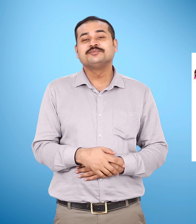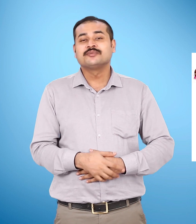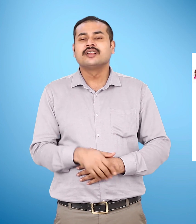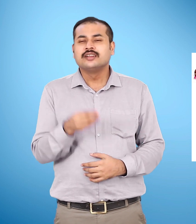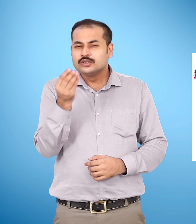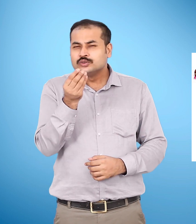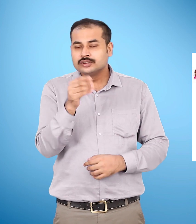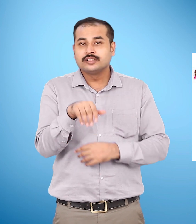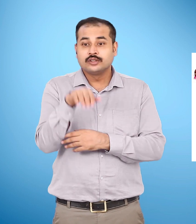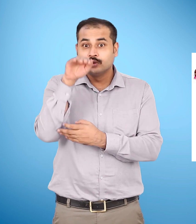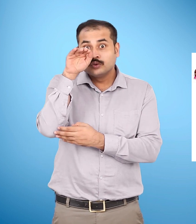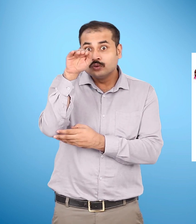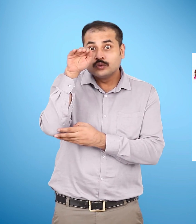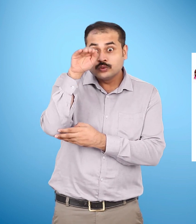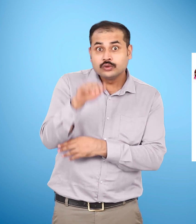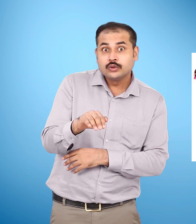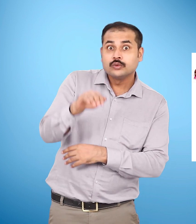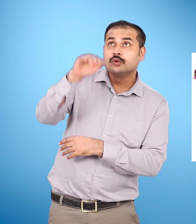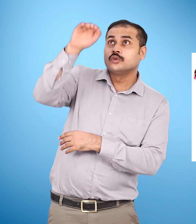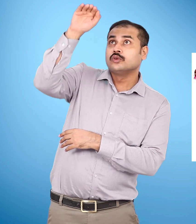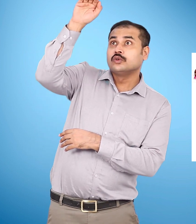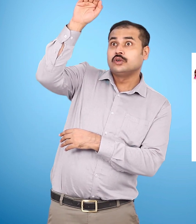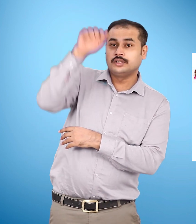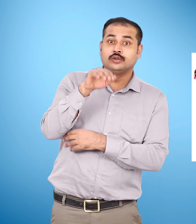कुछ उठ उचा कुछ पूँच उची